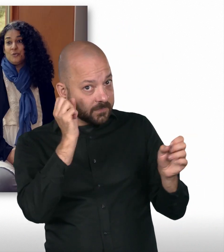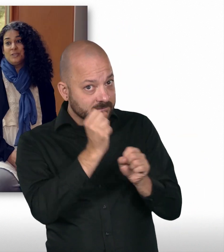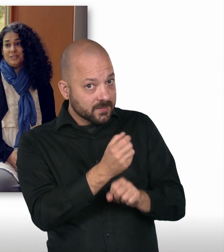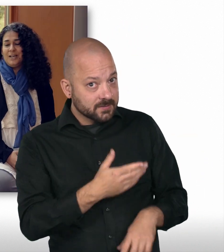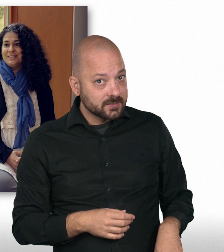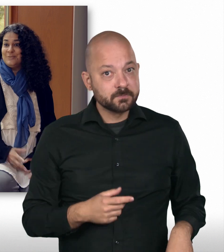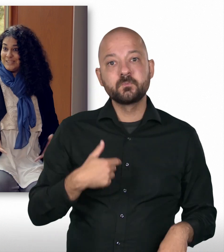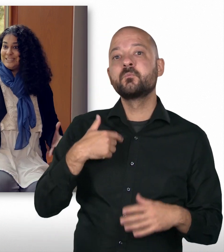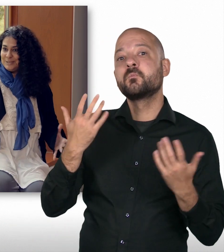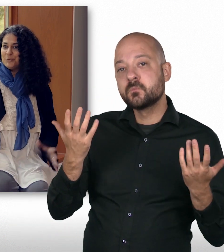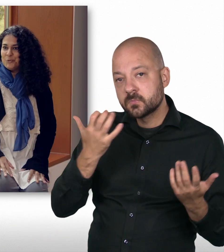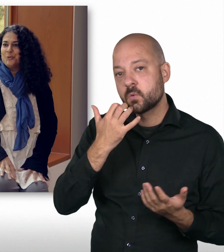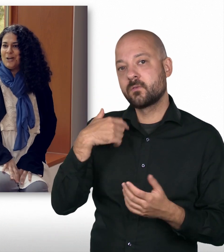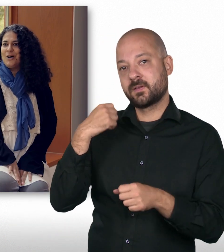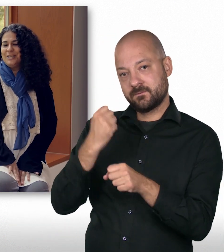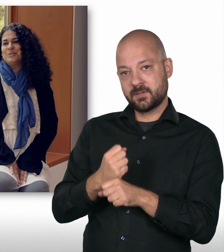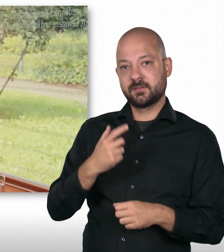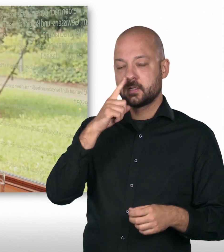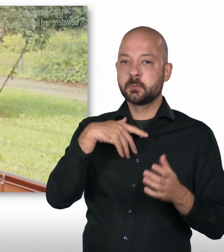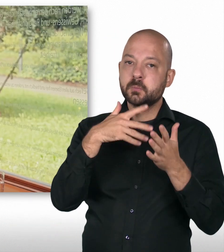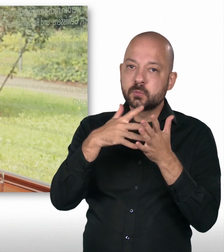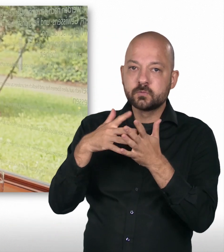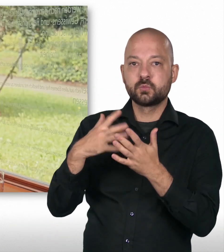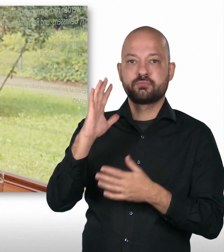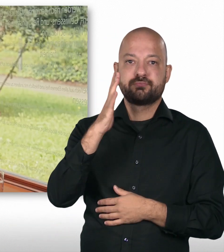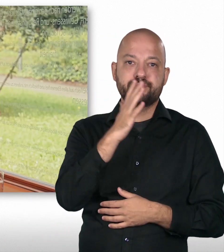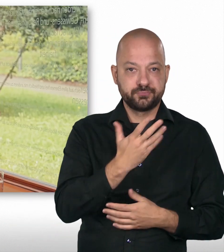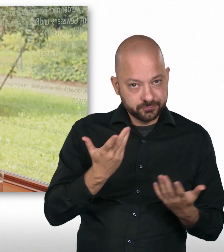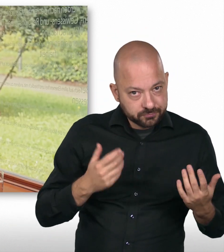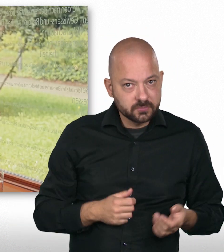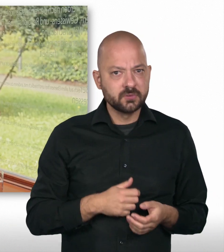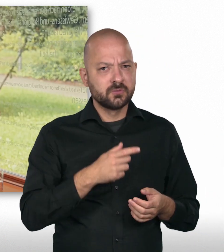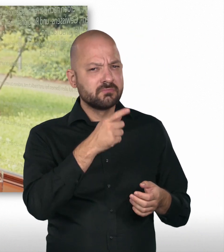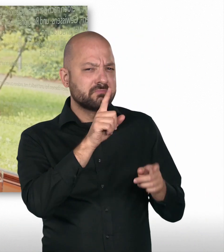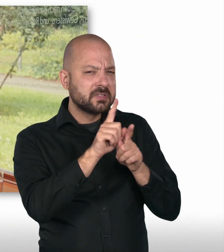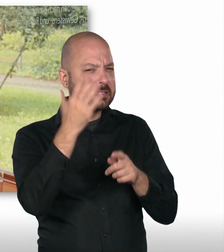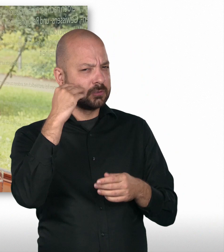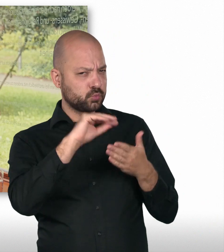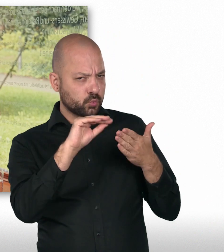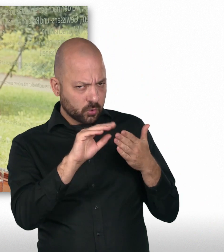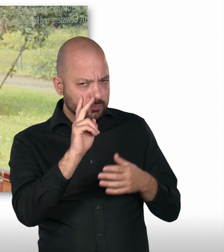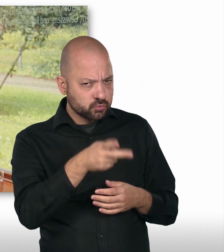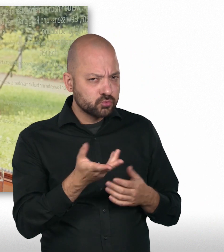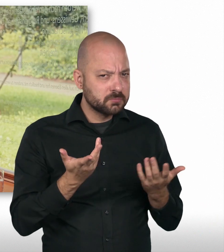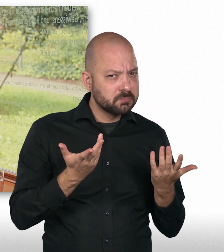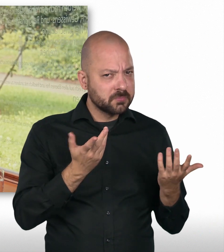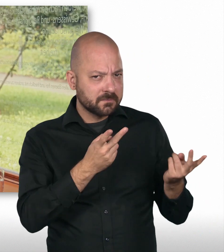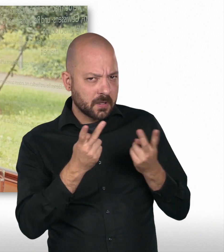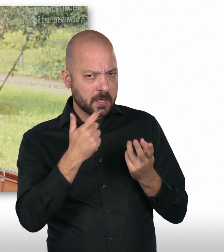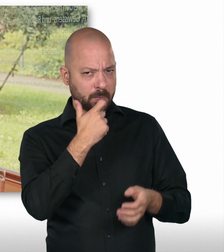hoffentlich fertig, wenn ich die Prüfungen auch alle bestehe. Boah. Das ist natürlich wie früher in der Schule, glaube ich, so ein bisschen Stress. Ja.